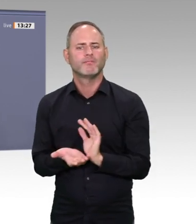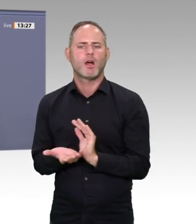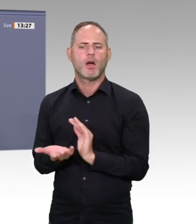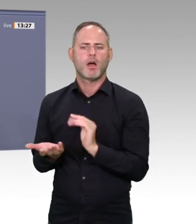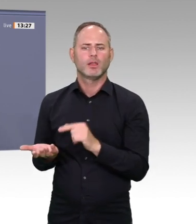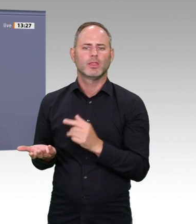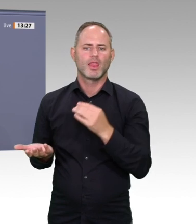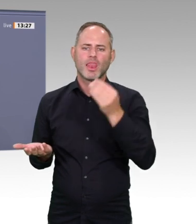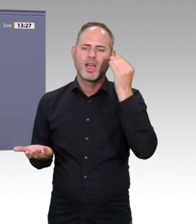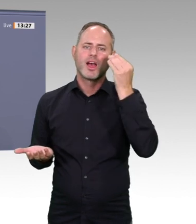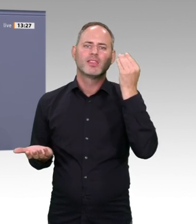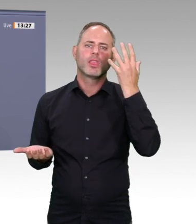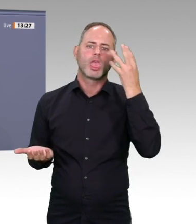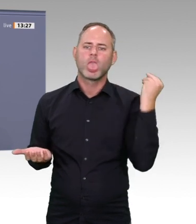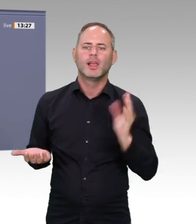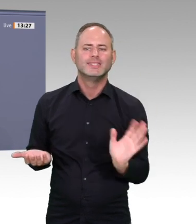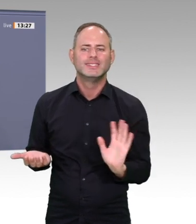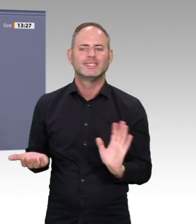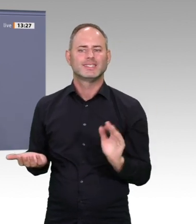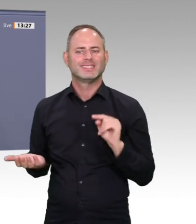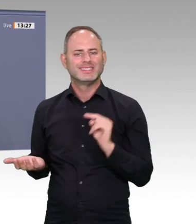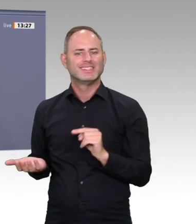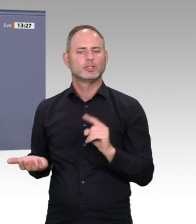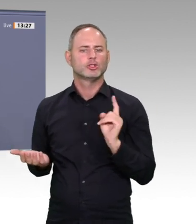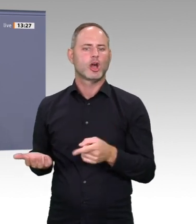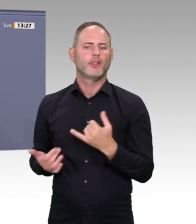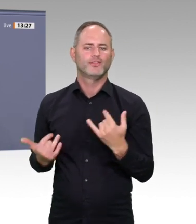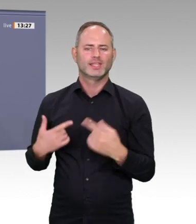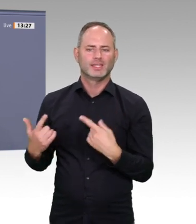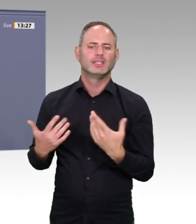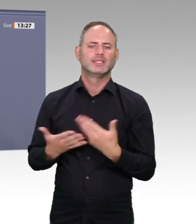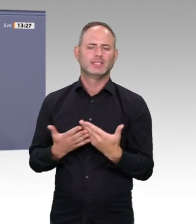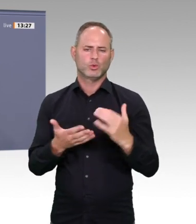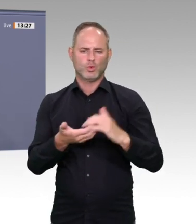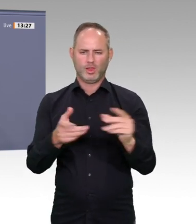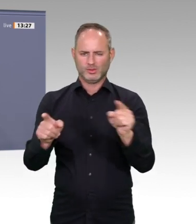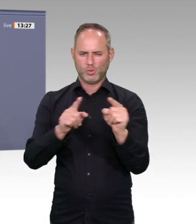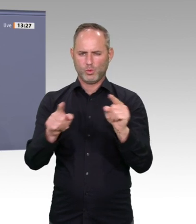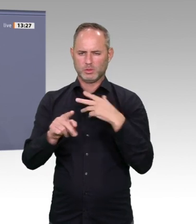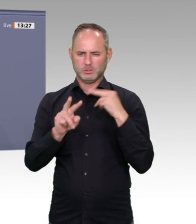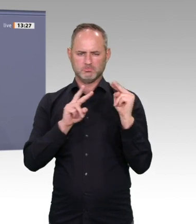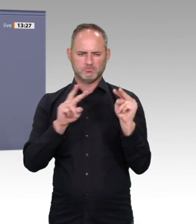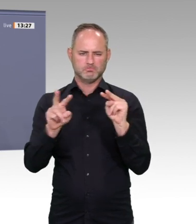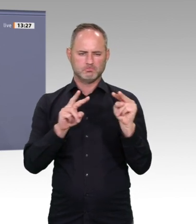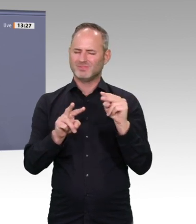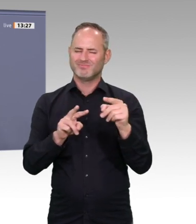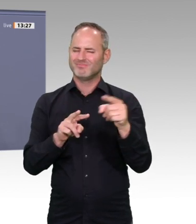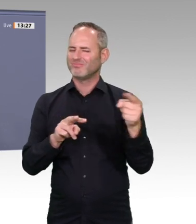von Wissenschaftlerinnen und Wissenschaftlern. Die Freiheit von Wissenschaft und Forschung lässt sich nur garantieren, wenn am